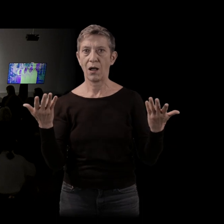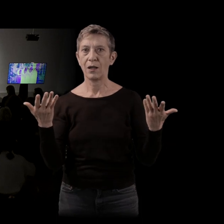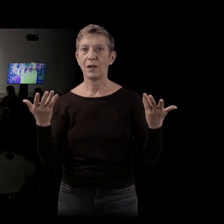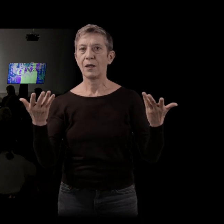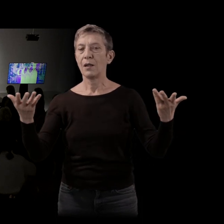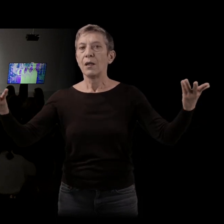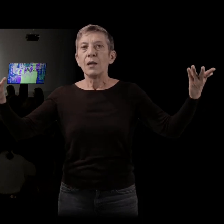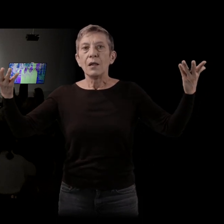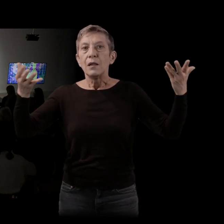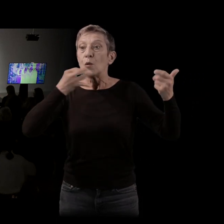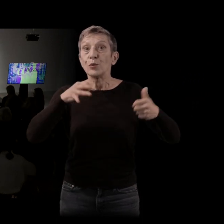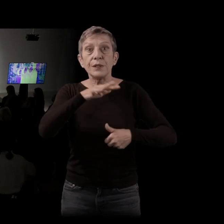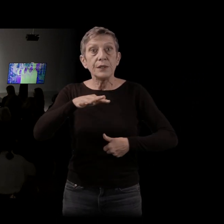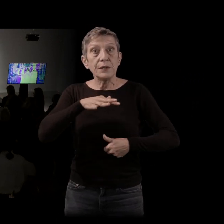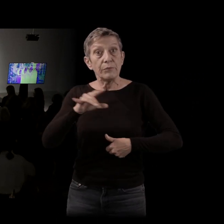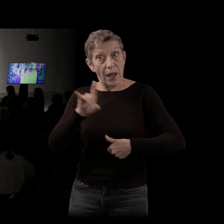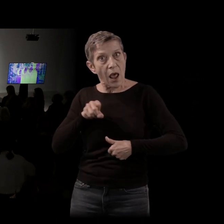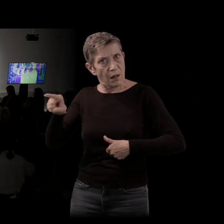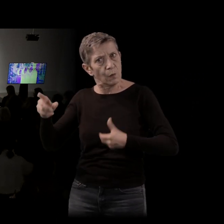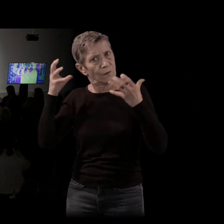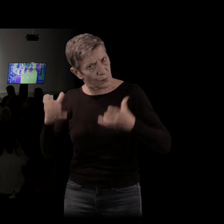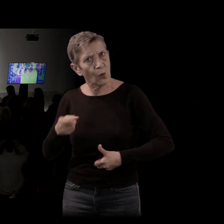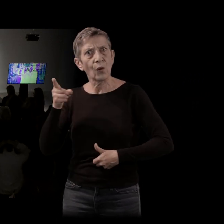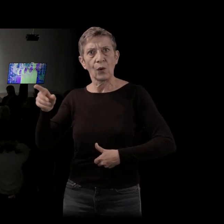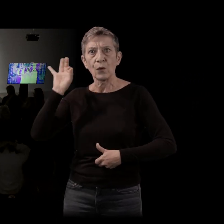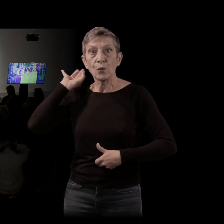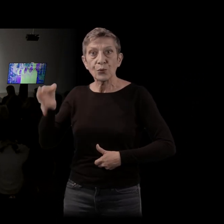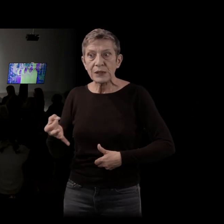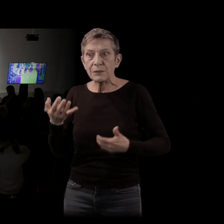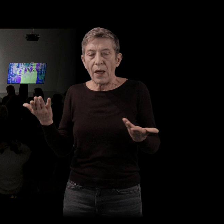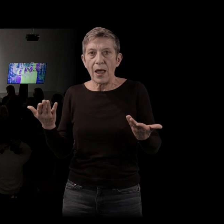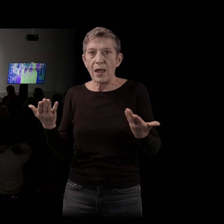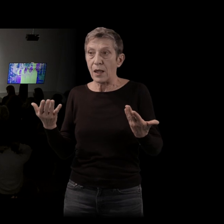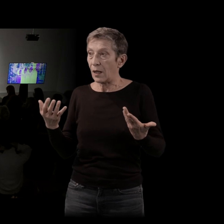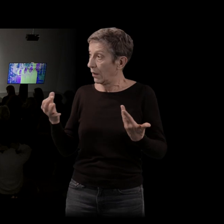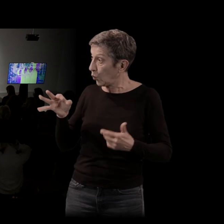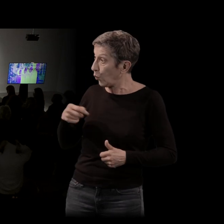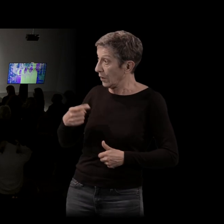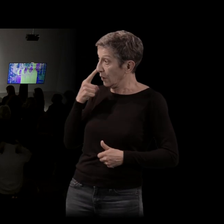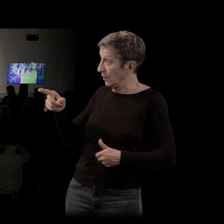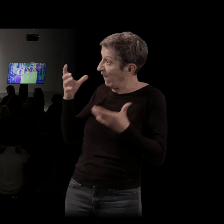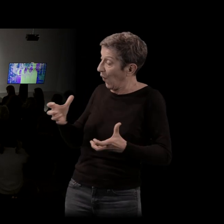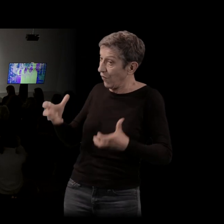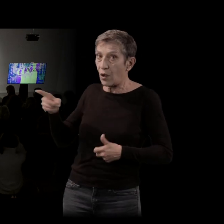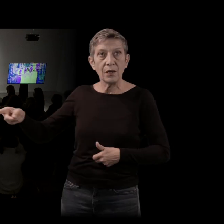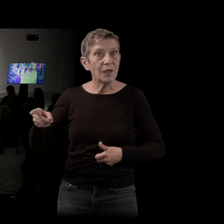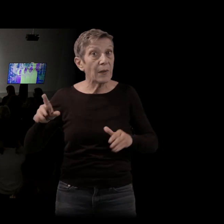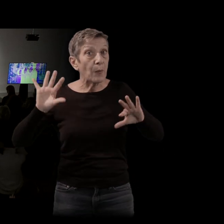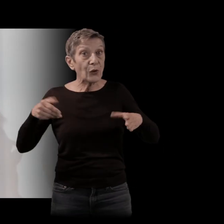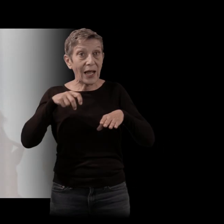et pourtant elle, c'est une force qui va, elle a voulu des choses. On sent qu'elle est complètement volontaire et'elle s'accroche. pas suivi une pente qui n'était pas exactement la